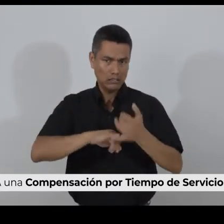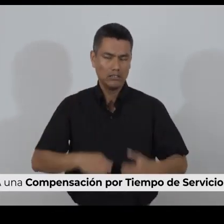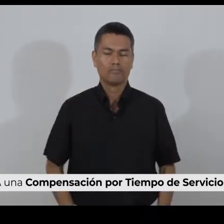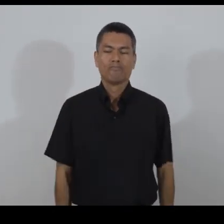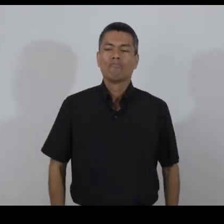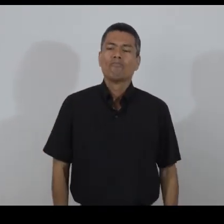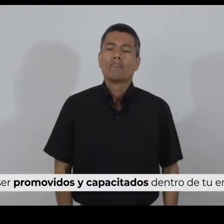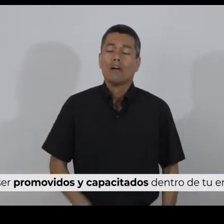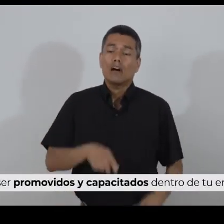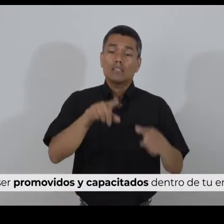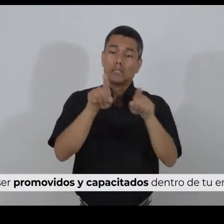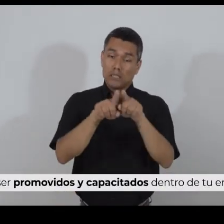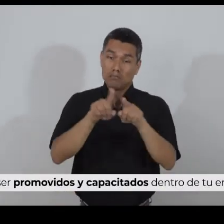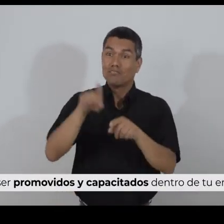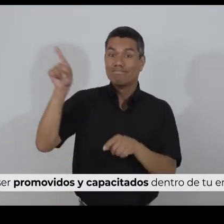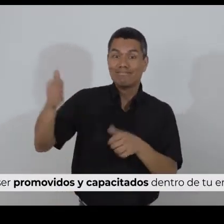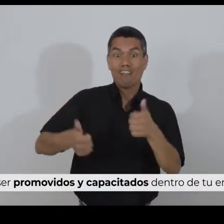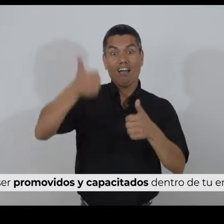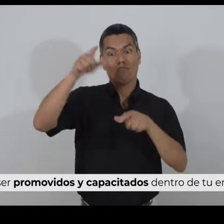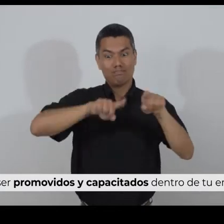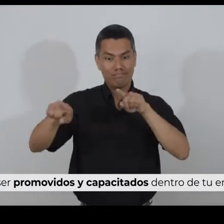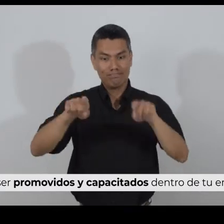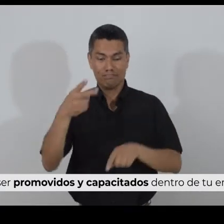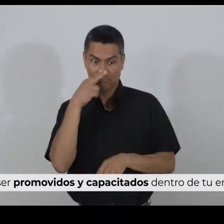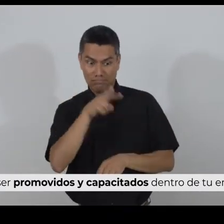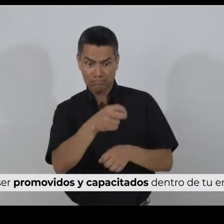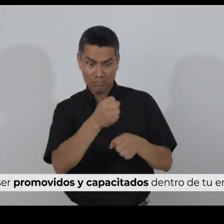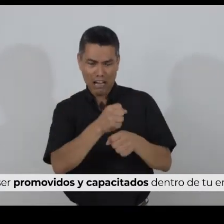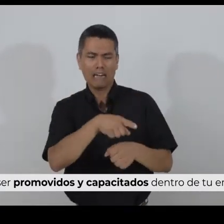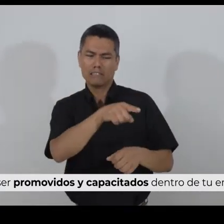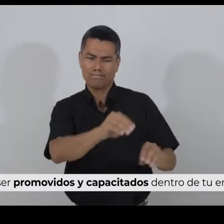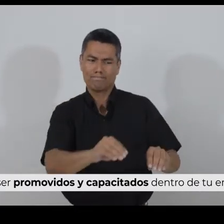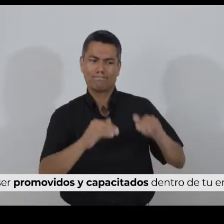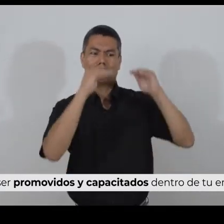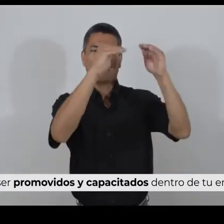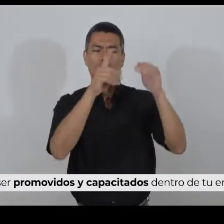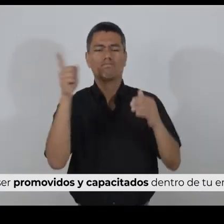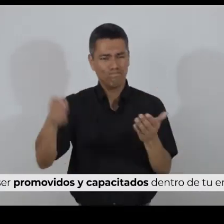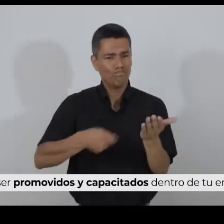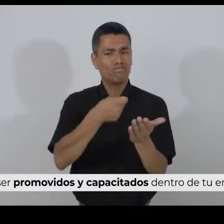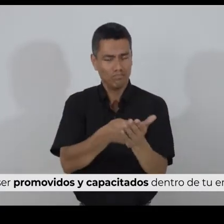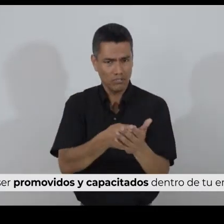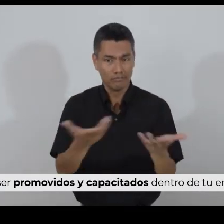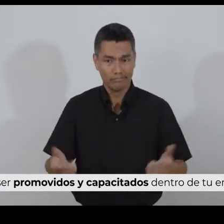A ser promovido y capacitado dentro de tu empresa.